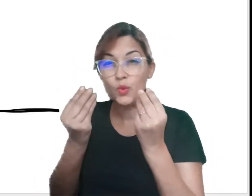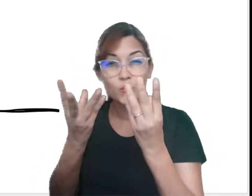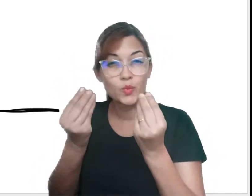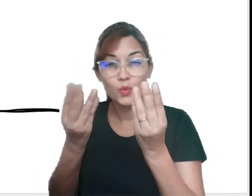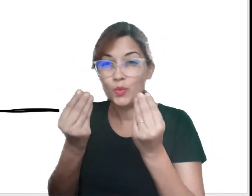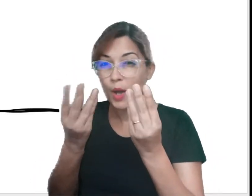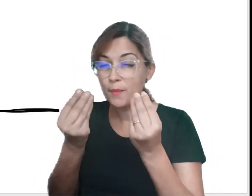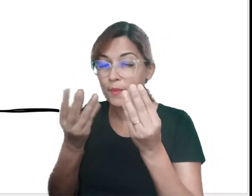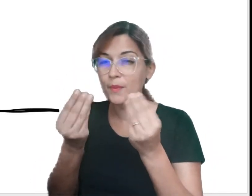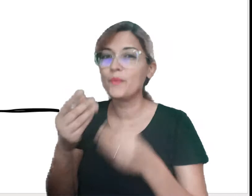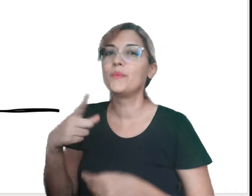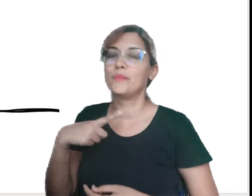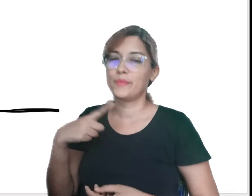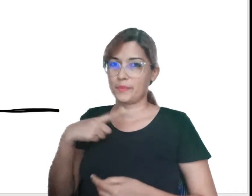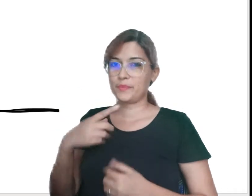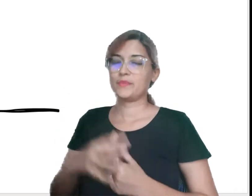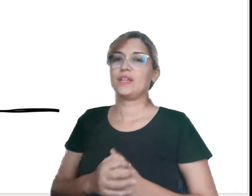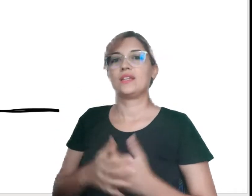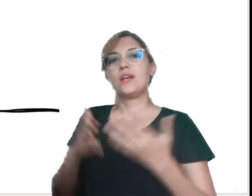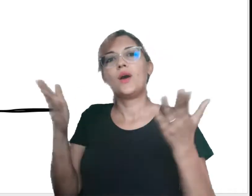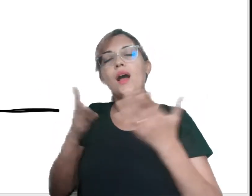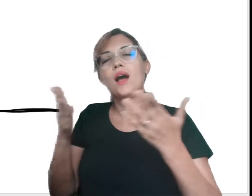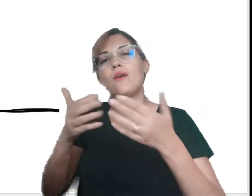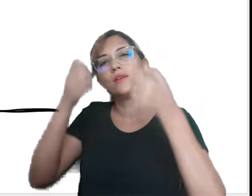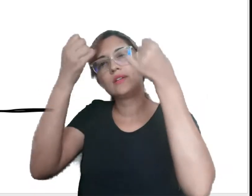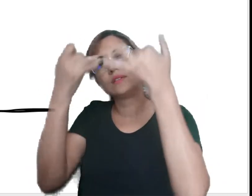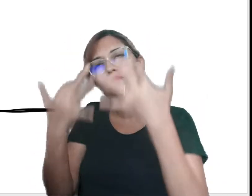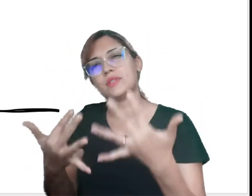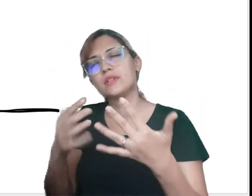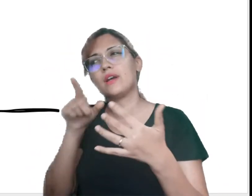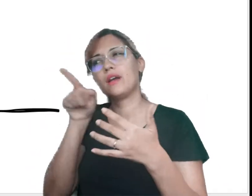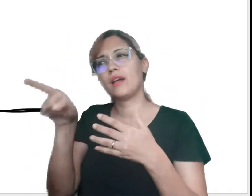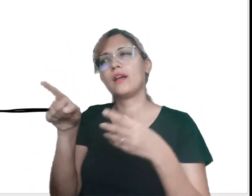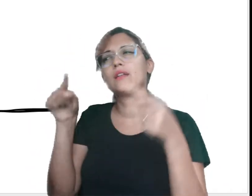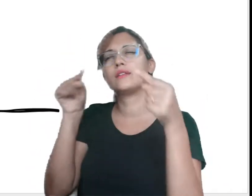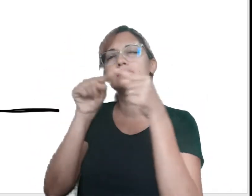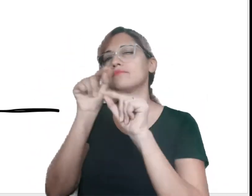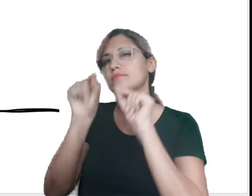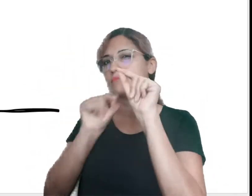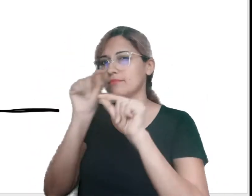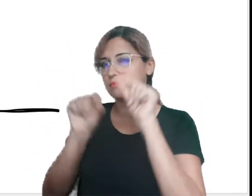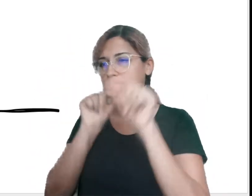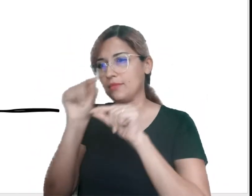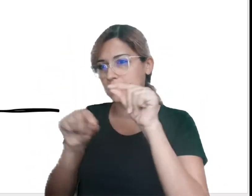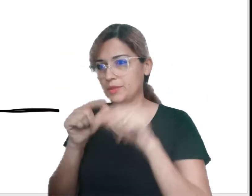muito usada. Então, agora, eu vou explicar um pouquinho sobre ela.